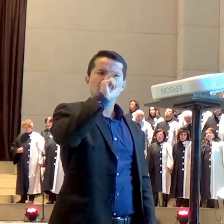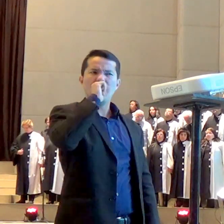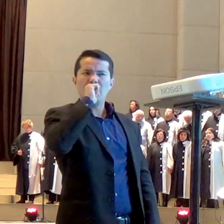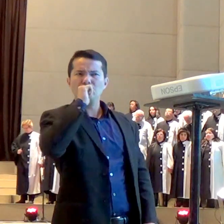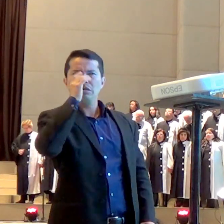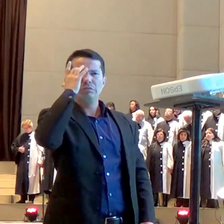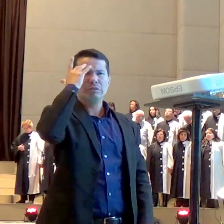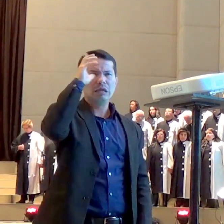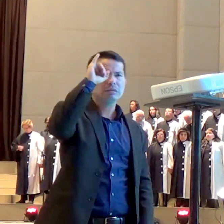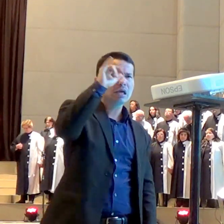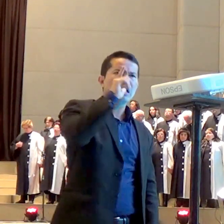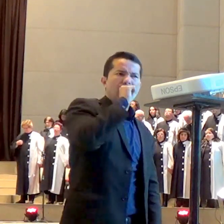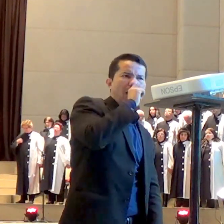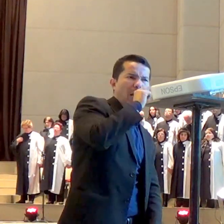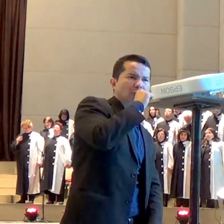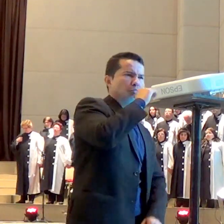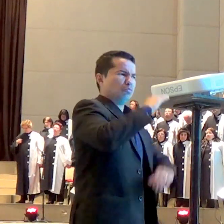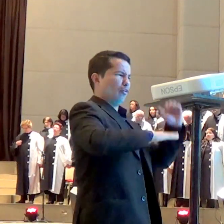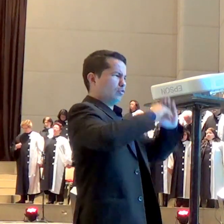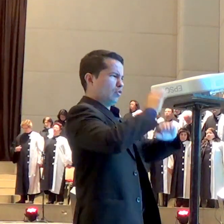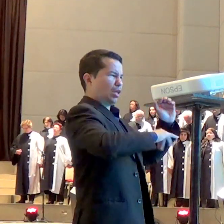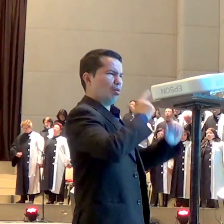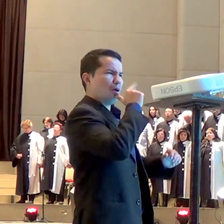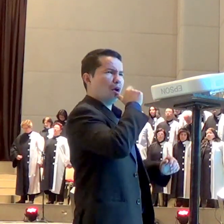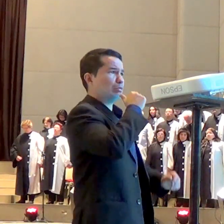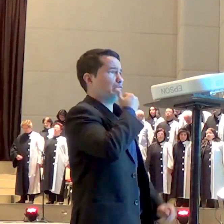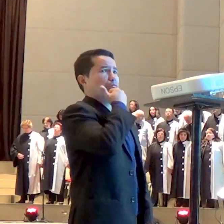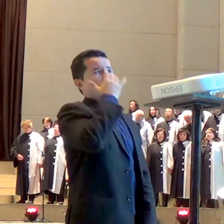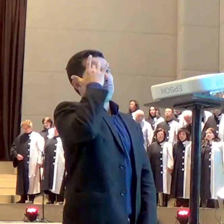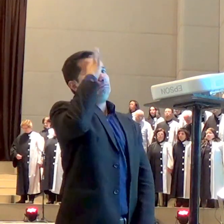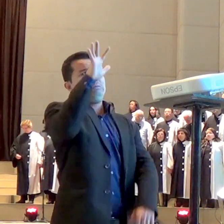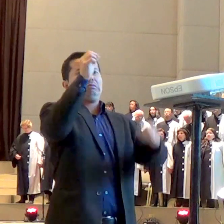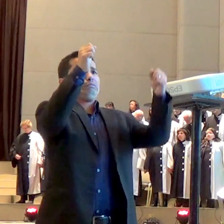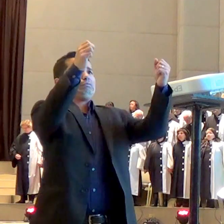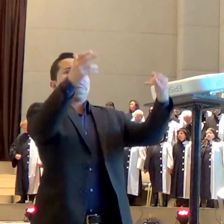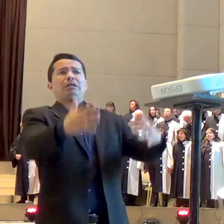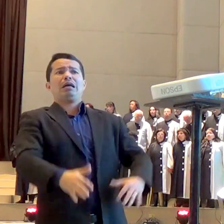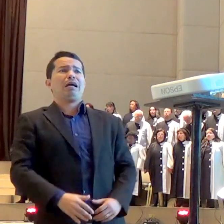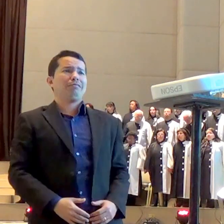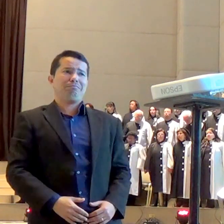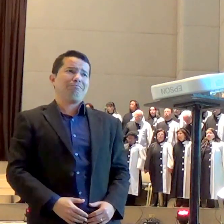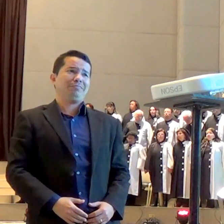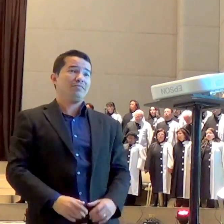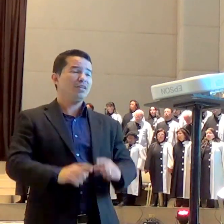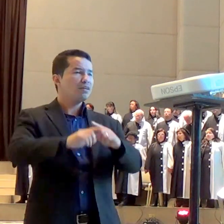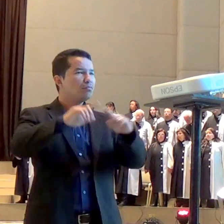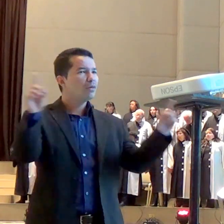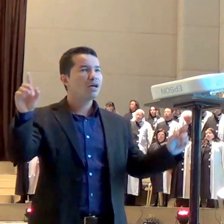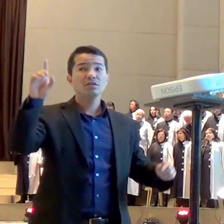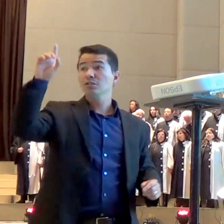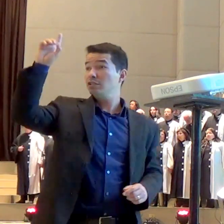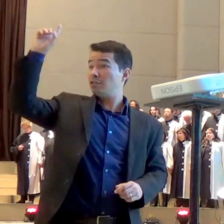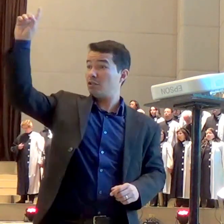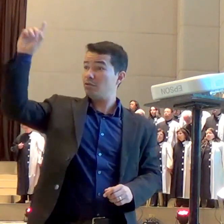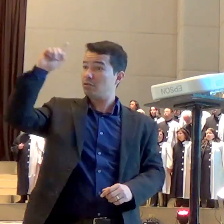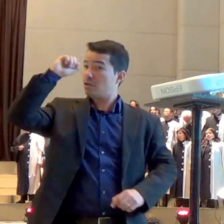eu não sei o que é tá mas eu sei que ele mandava os anjos das águas para